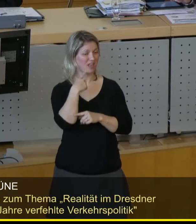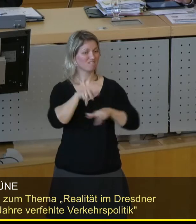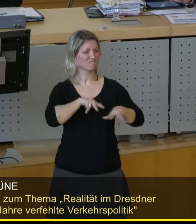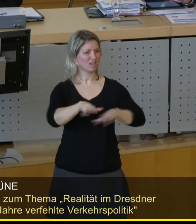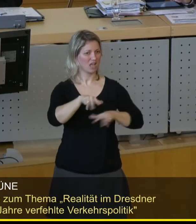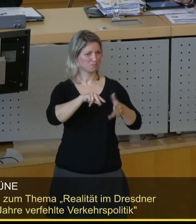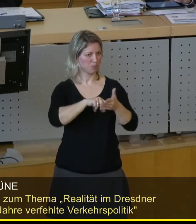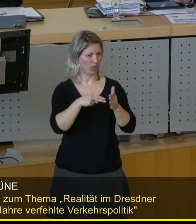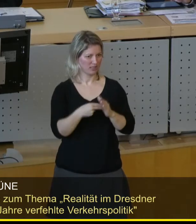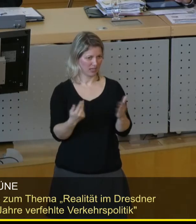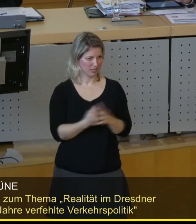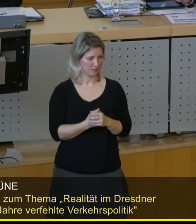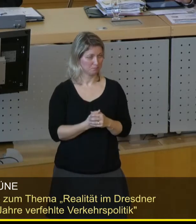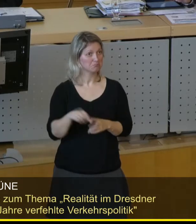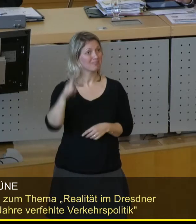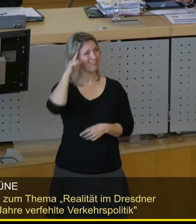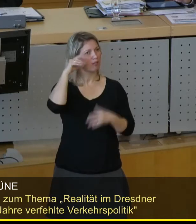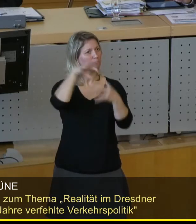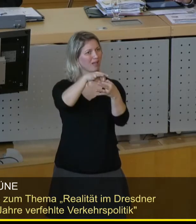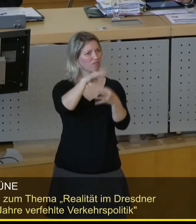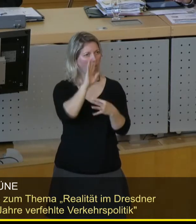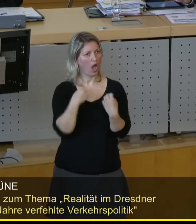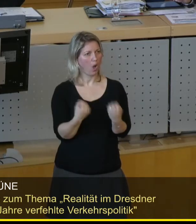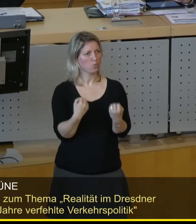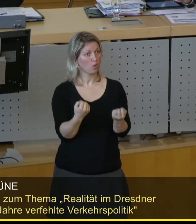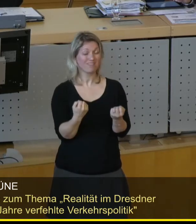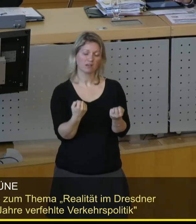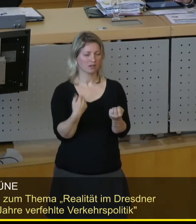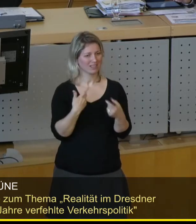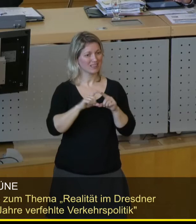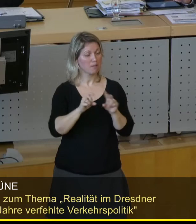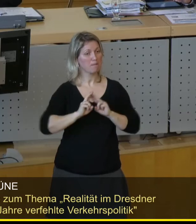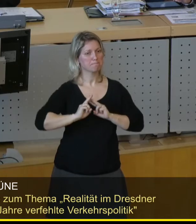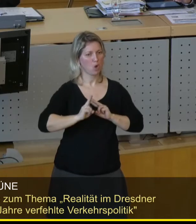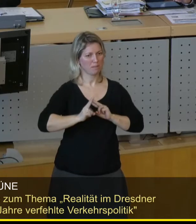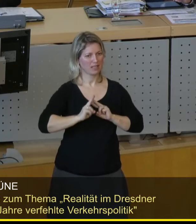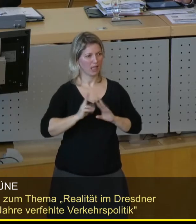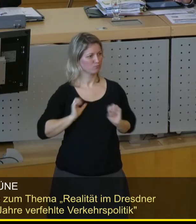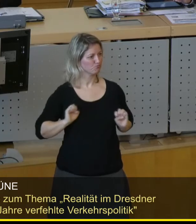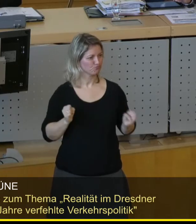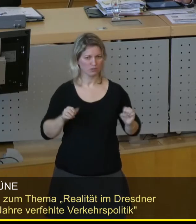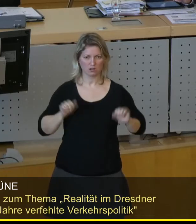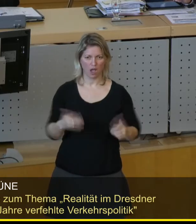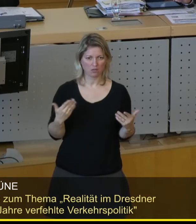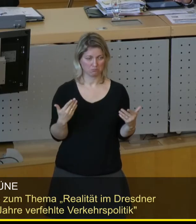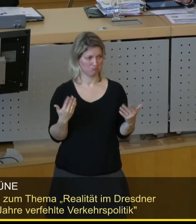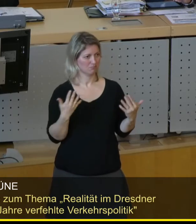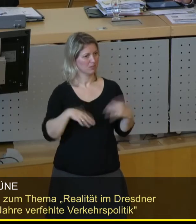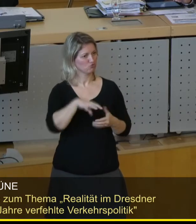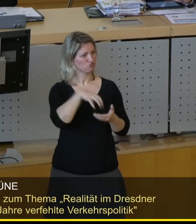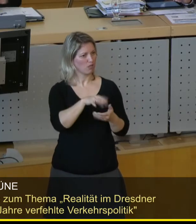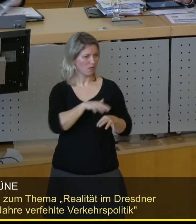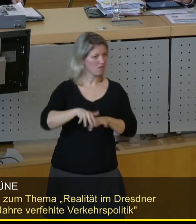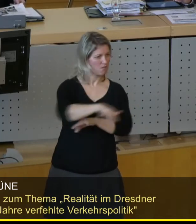Und das ist in Ihrem Denken natürlich Autopolitik. Uns geht es um Mobilitätspolitik. Und das ist zuerst die Frage, wie kommen denn alle Einwohner der Stadt